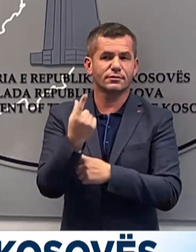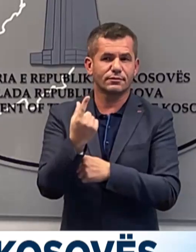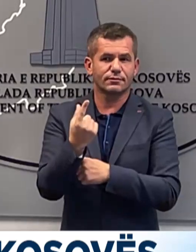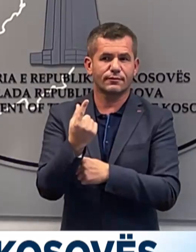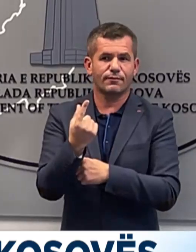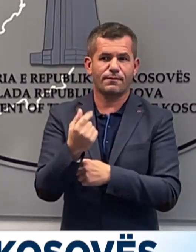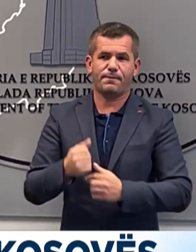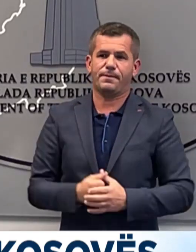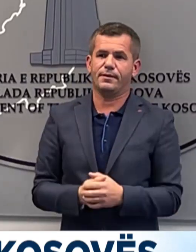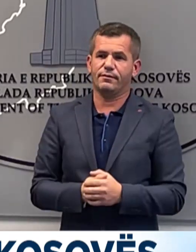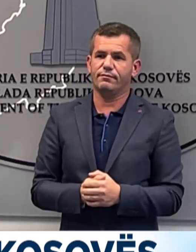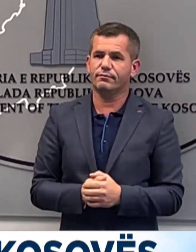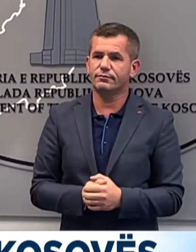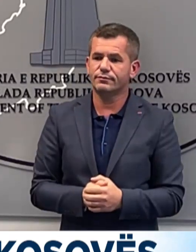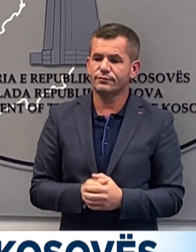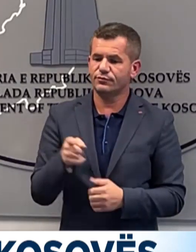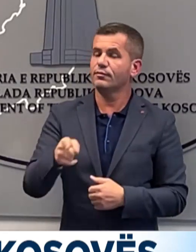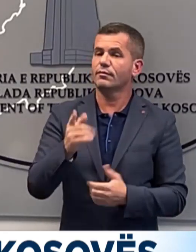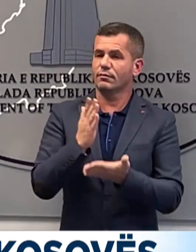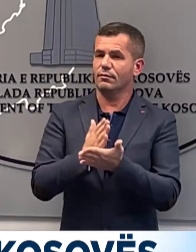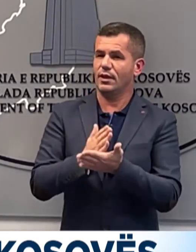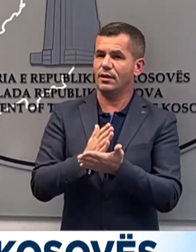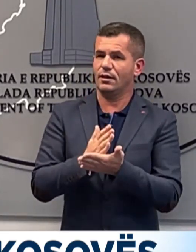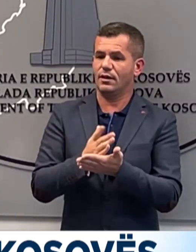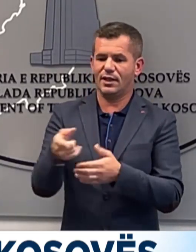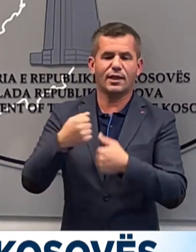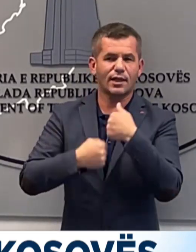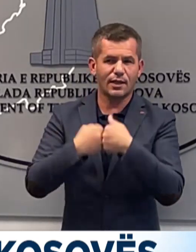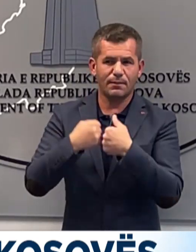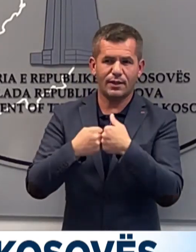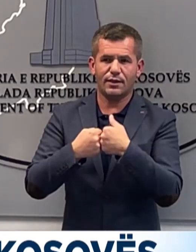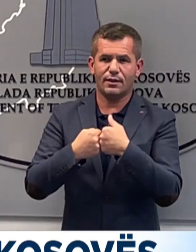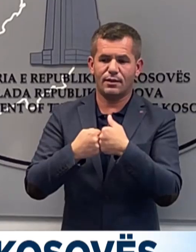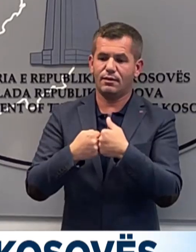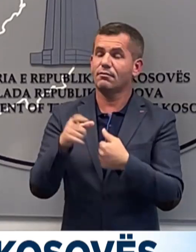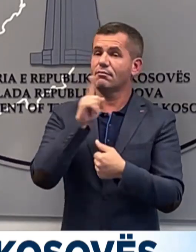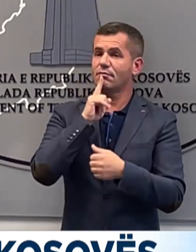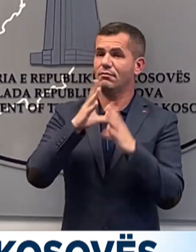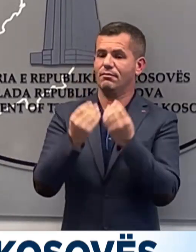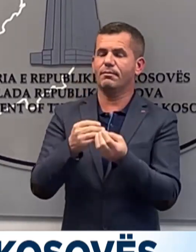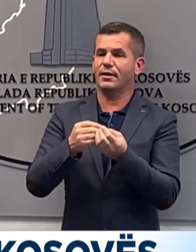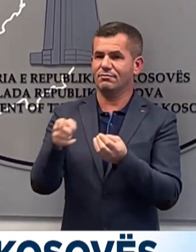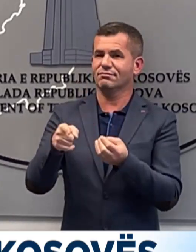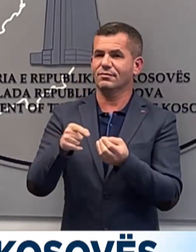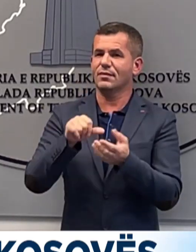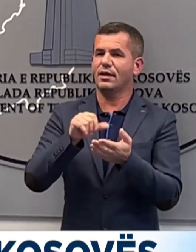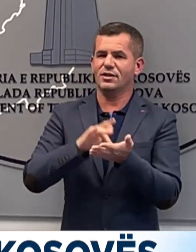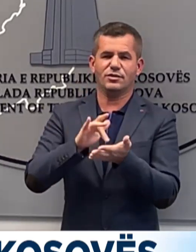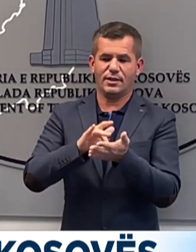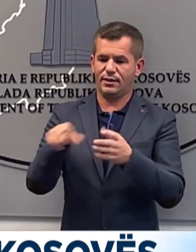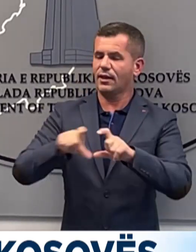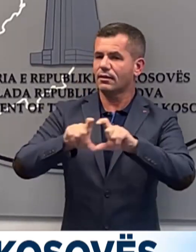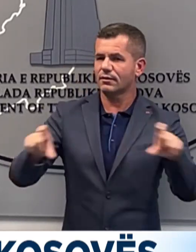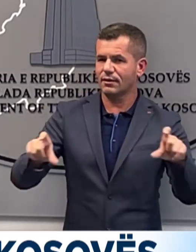edhe më keqësë incident, pra një akt kriminal me elementet terroriste në qëndrën për registrimin në automijeteve